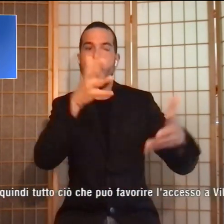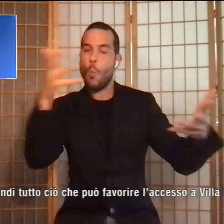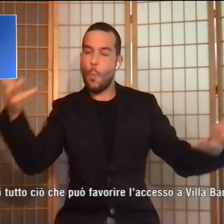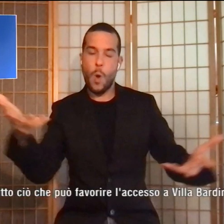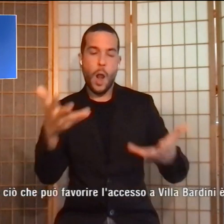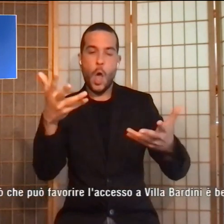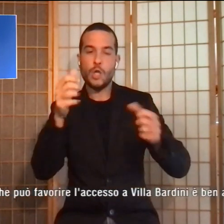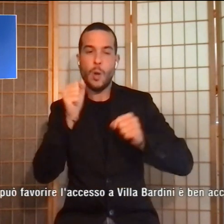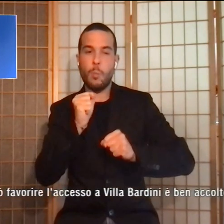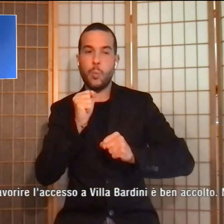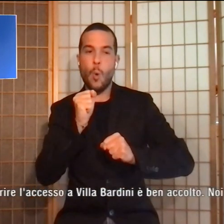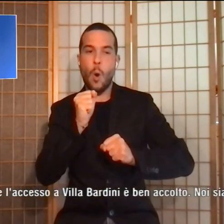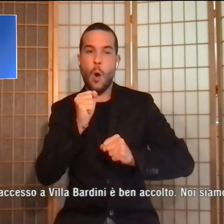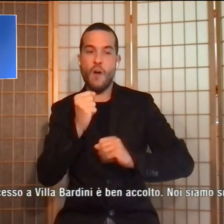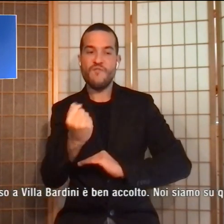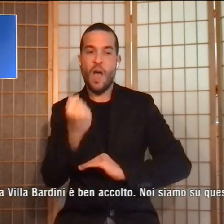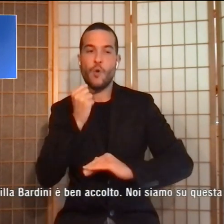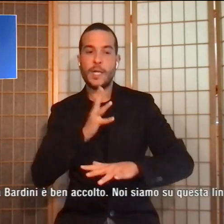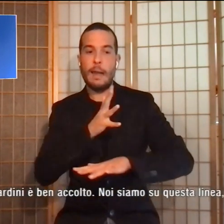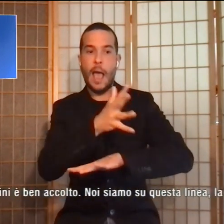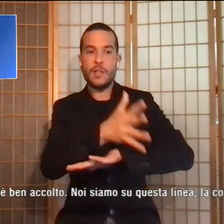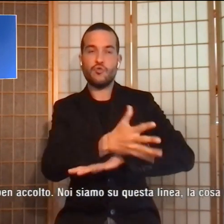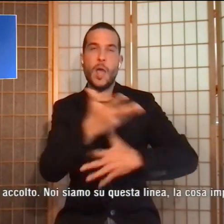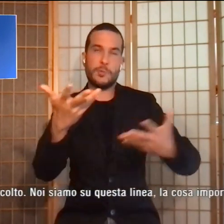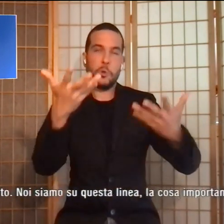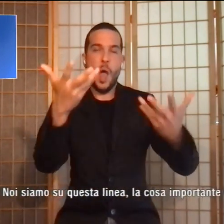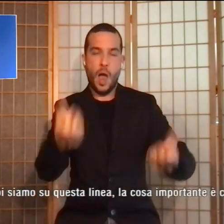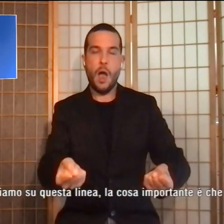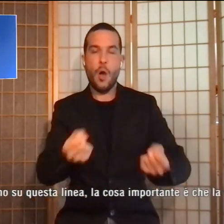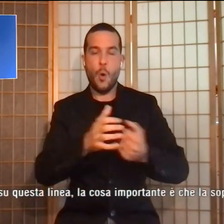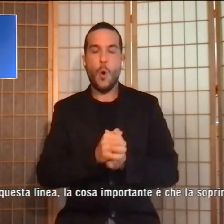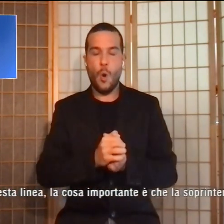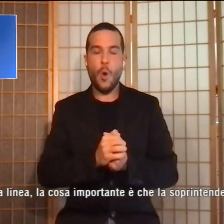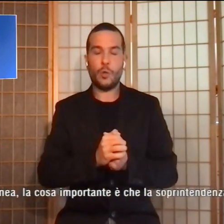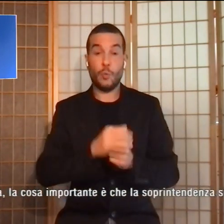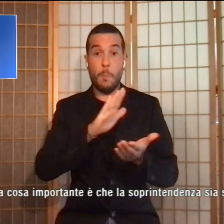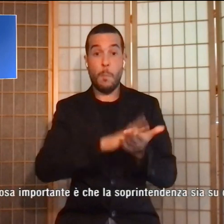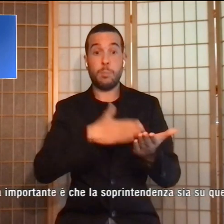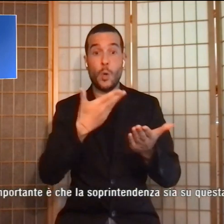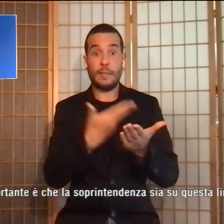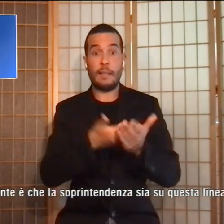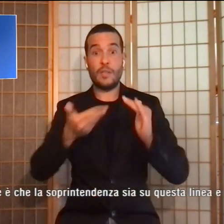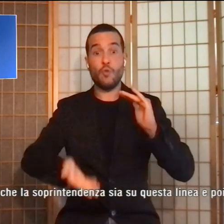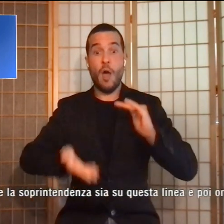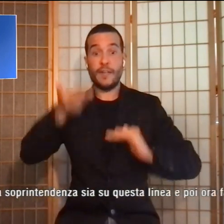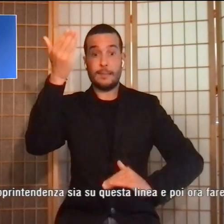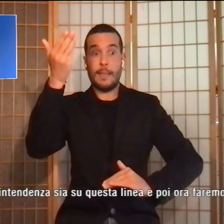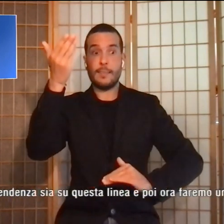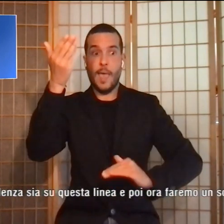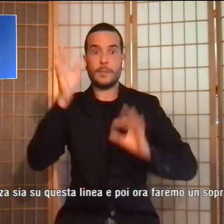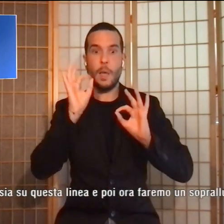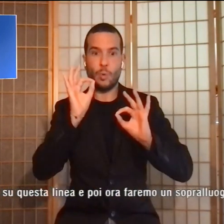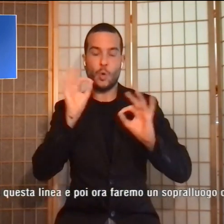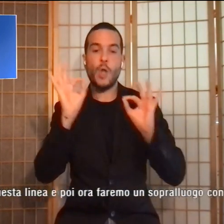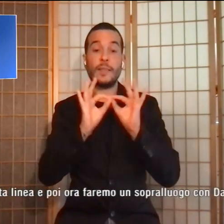ben accolto. Siamo su questa linea, la cosa importante è che la soprintendenza sia su questa linea e poi